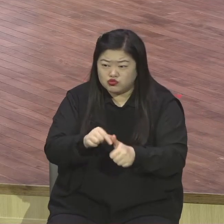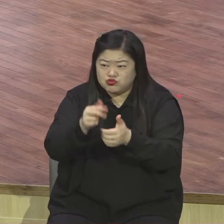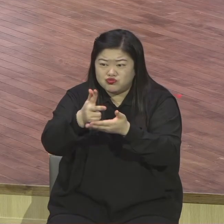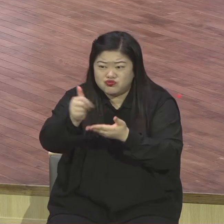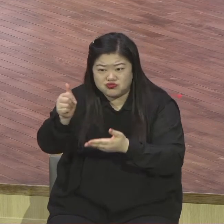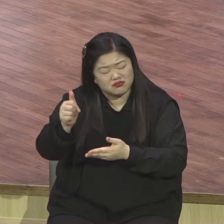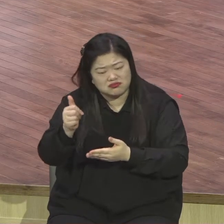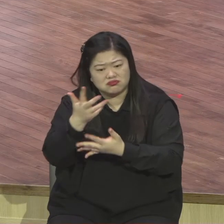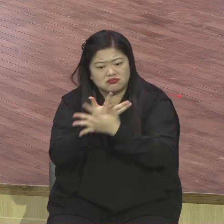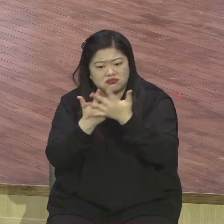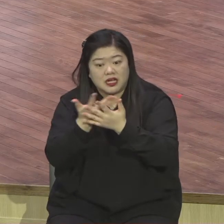위해서예요.